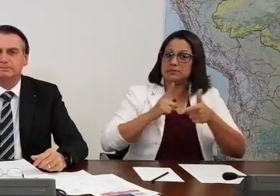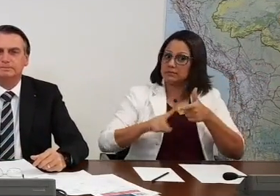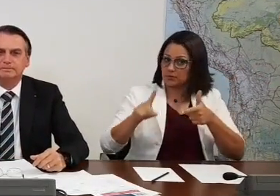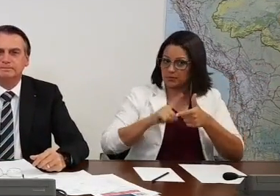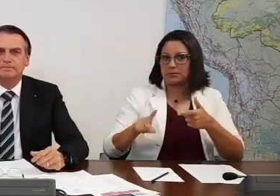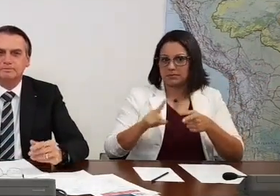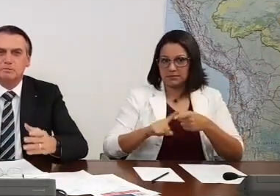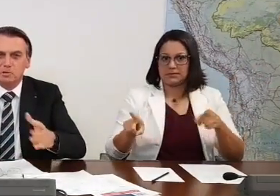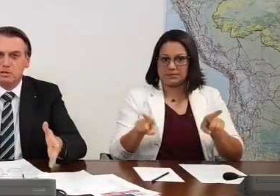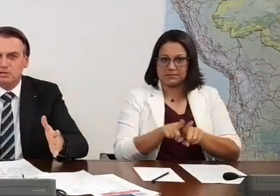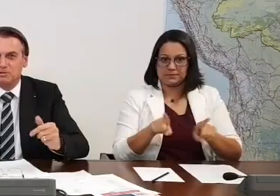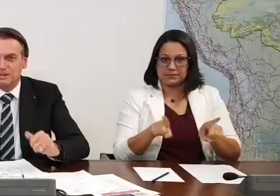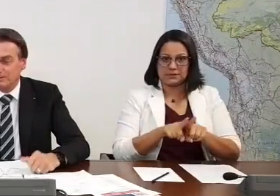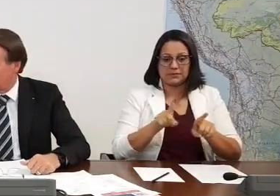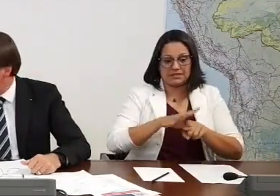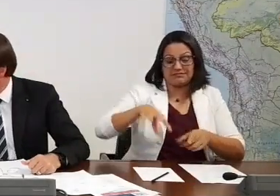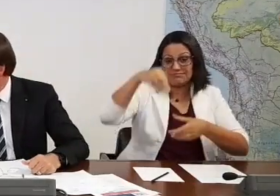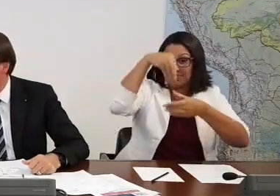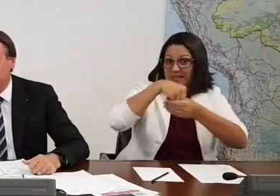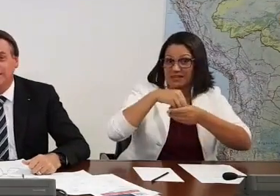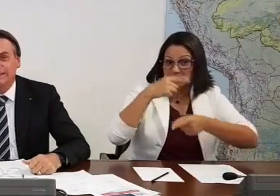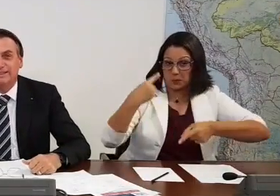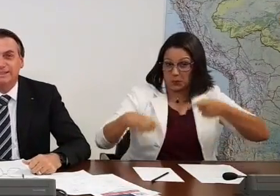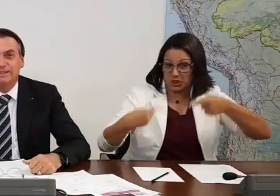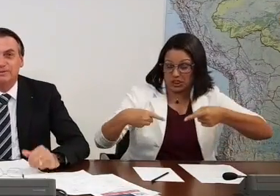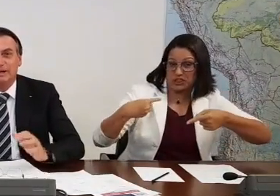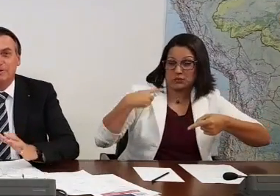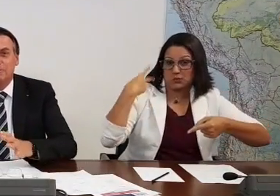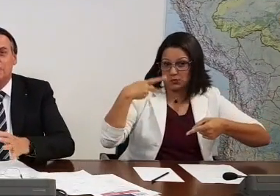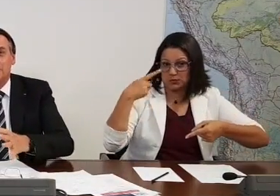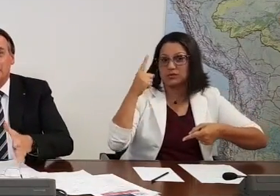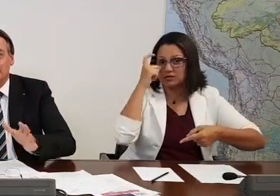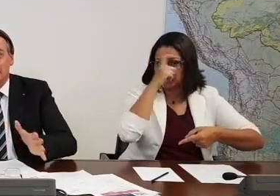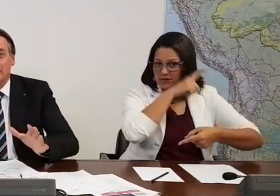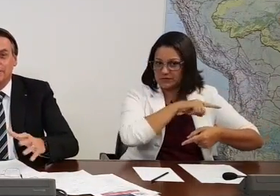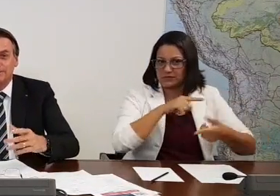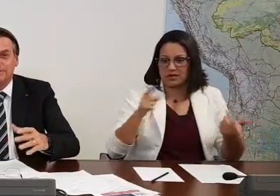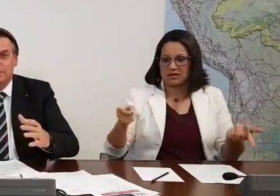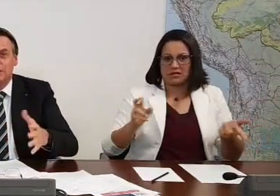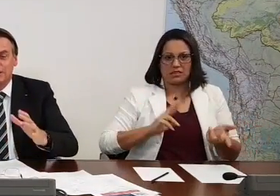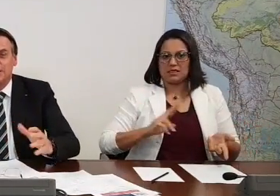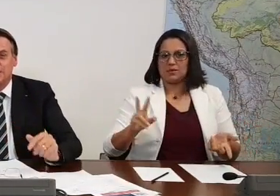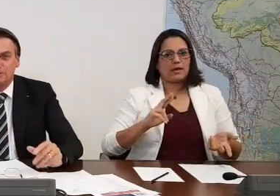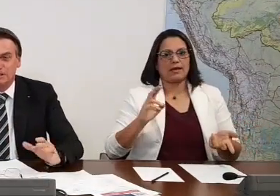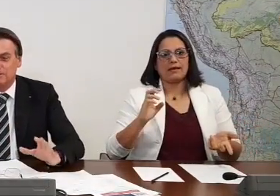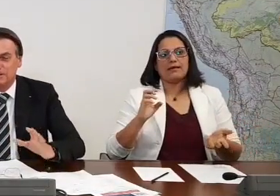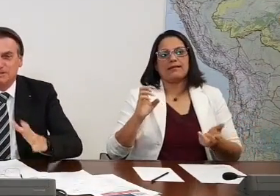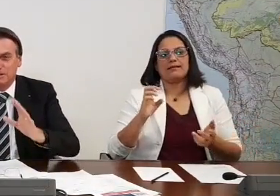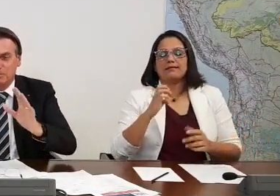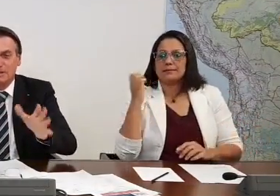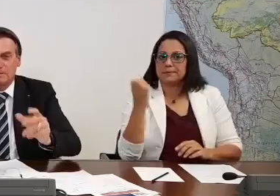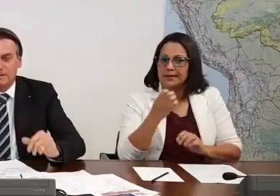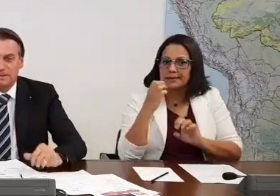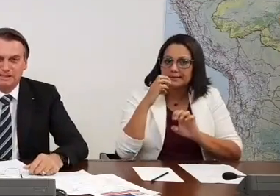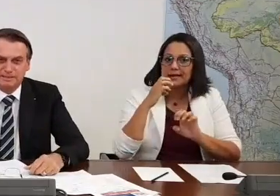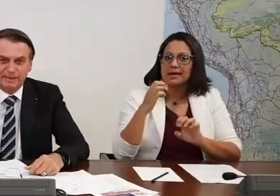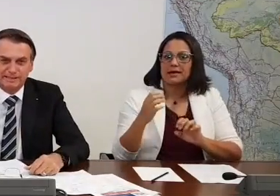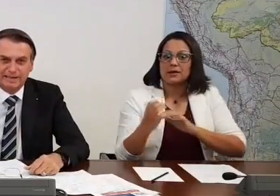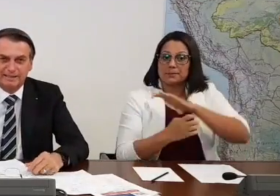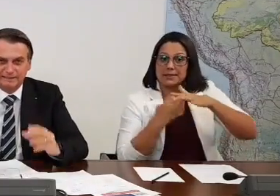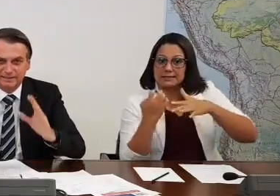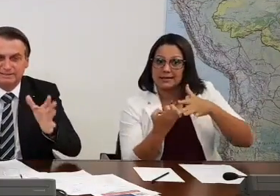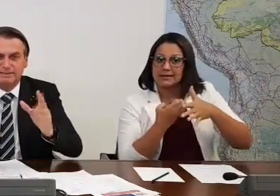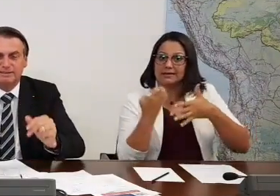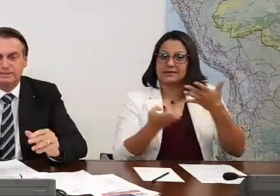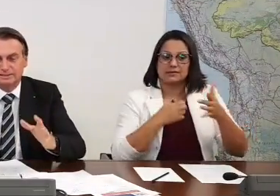políticos, que não é fácil. Ele não é um empresário, vamos assim dizer que muitas vezes ele cuida da empresa dele e